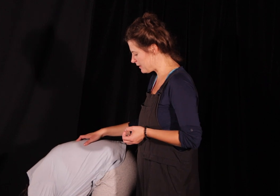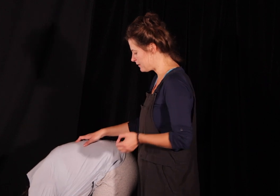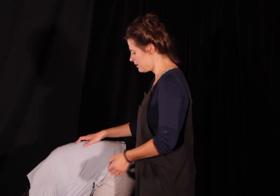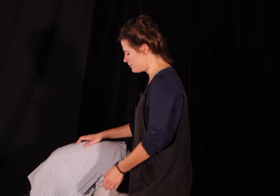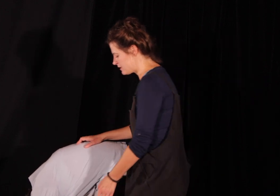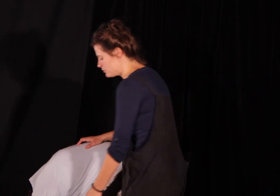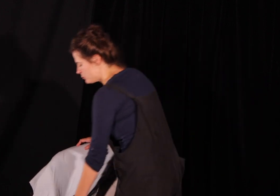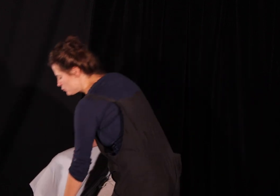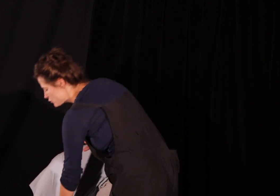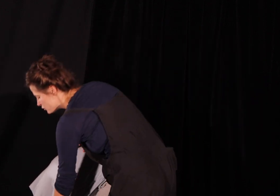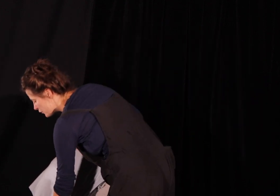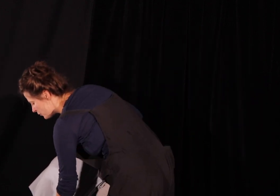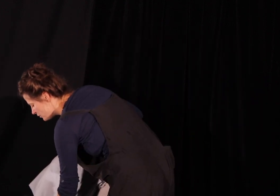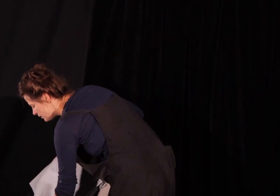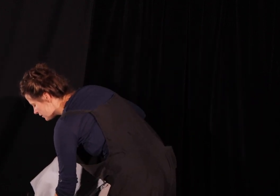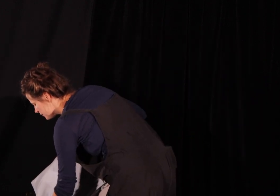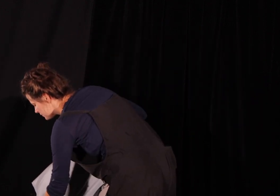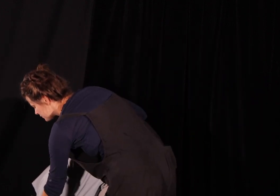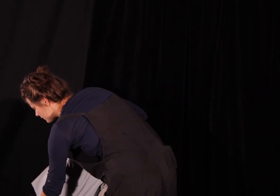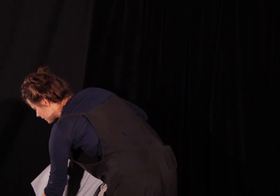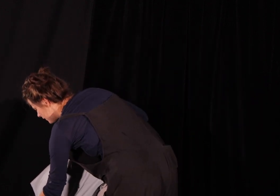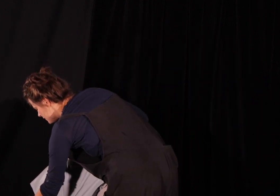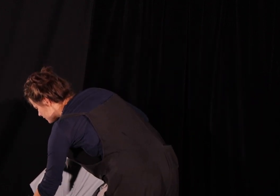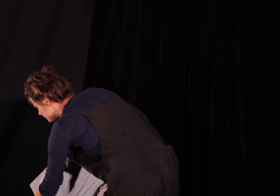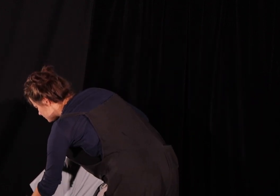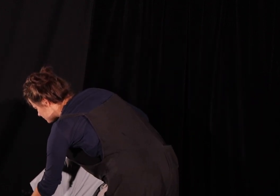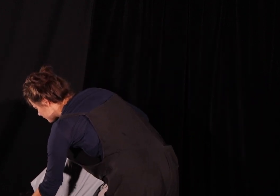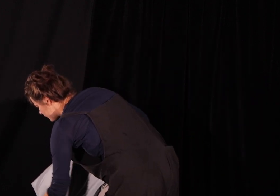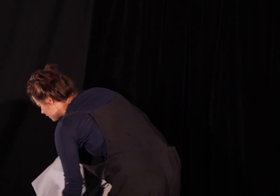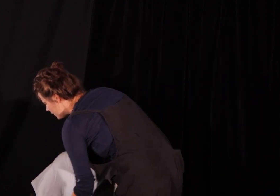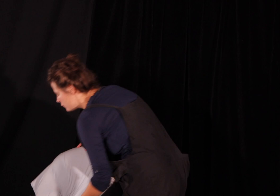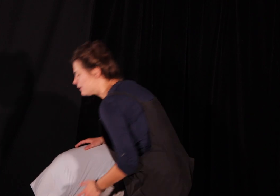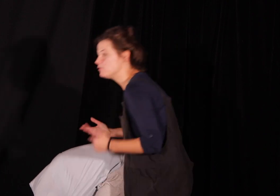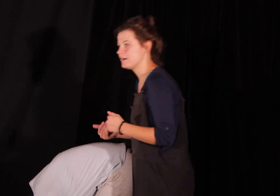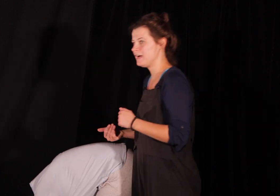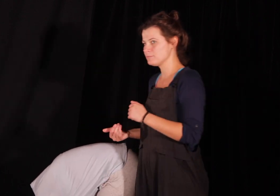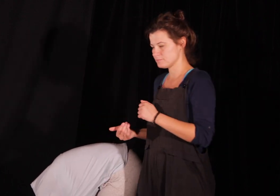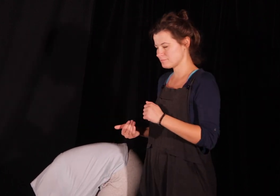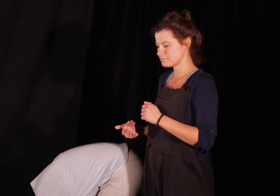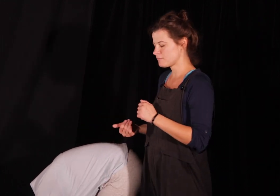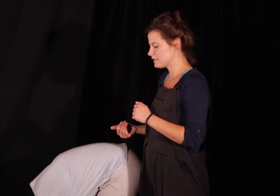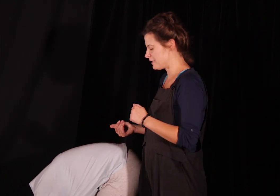staramy się być luźni swobodni tak jest i uwaga uwaga teraz